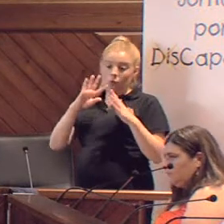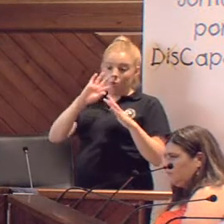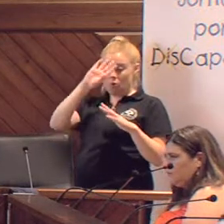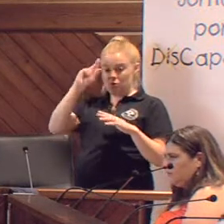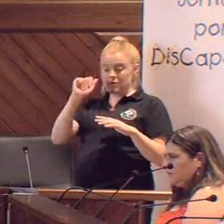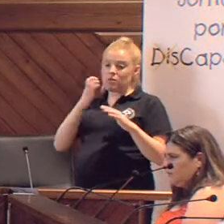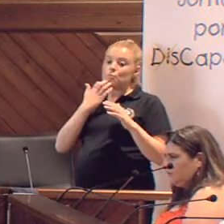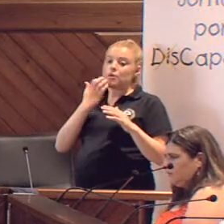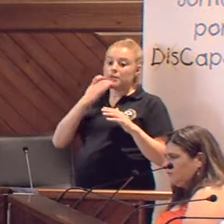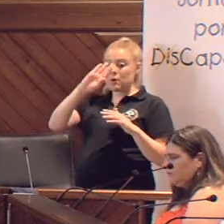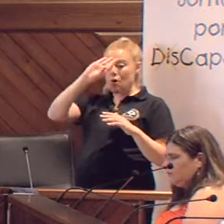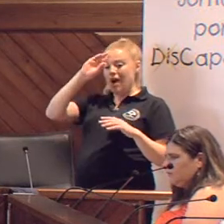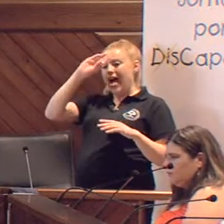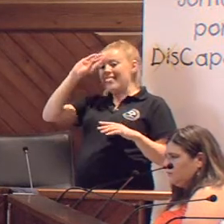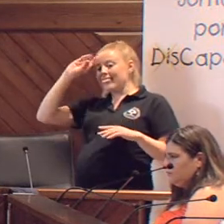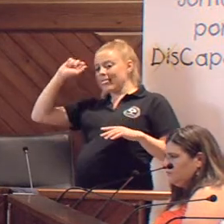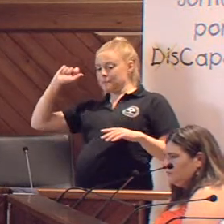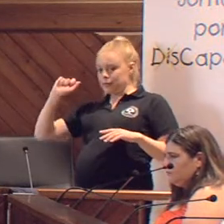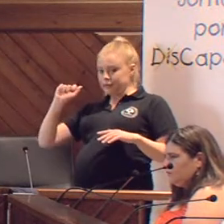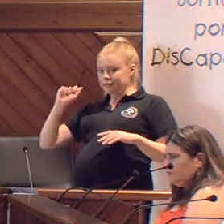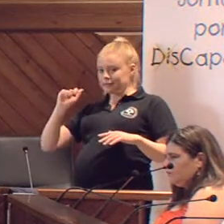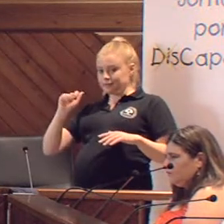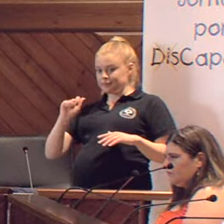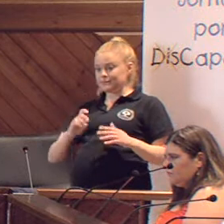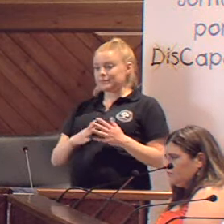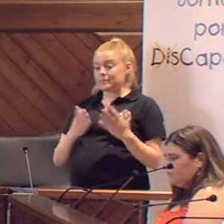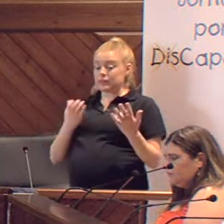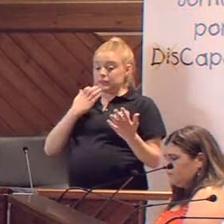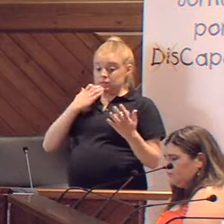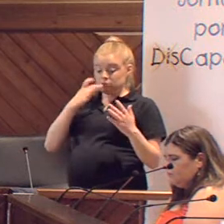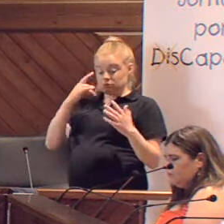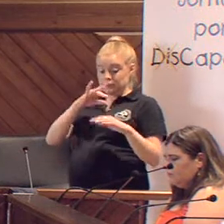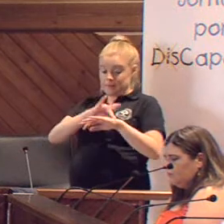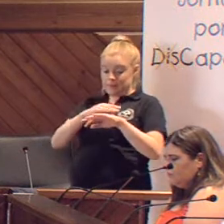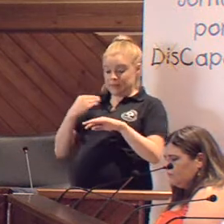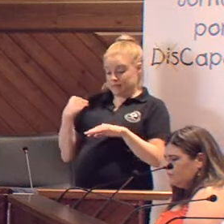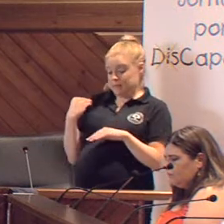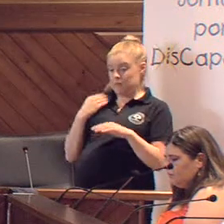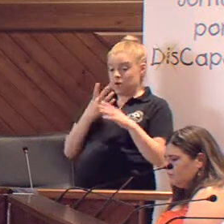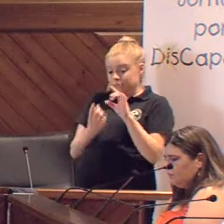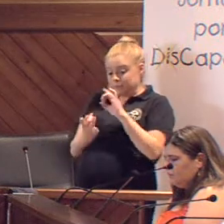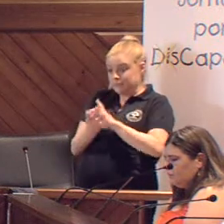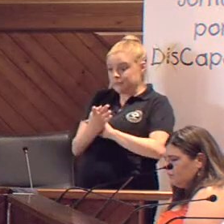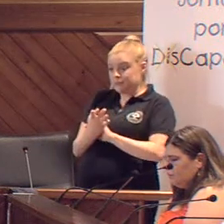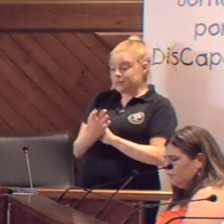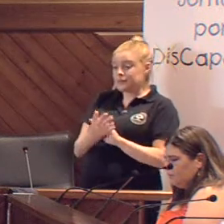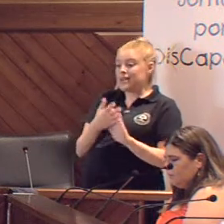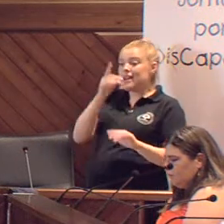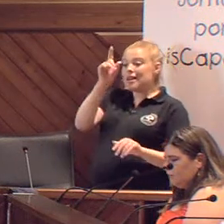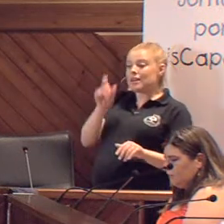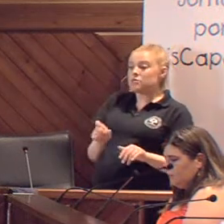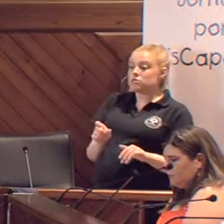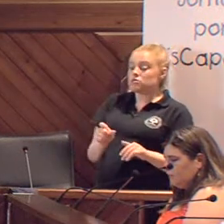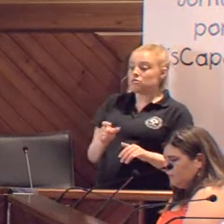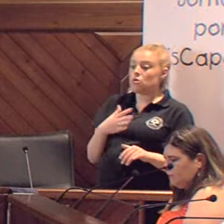tratando ahora mismo, la demencia tipo Alzheimer. Ya que, aparece este tipo de enfermedad, aunque aparezca este tipo de enfermedad, la persona